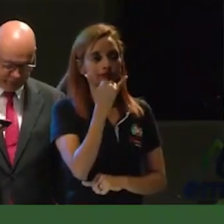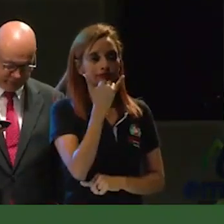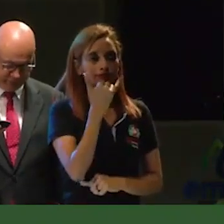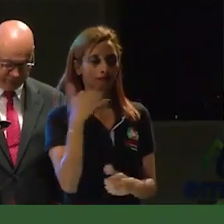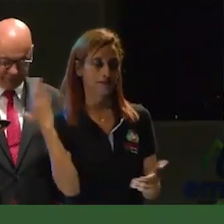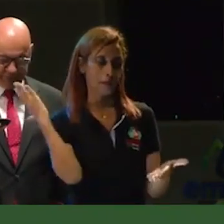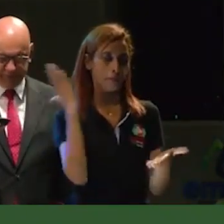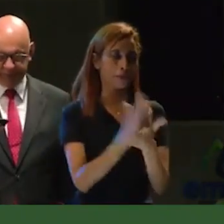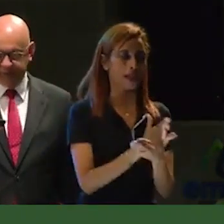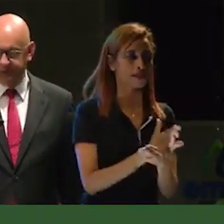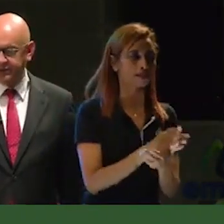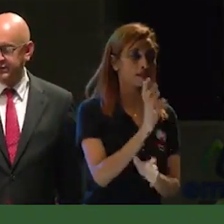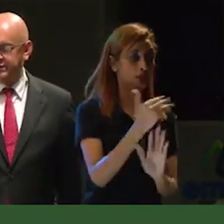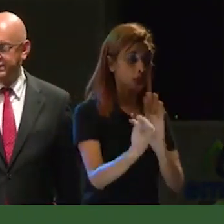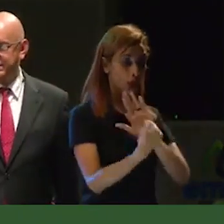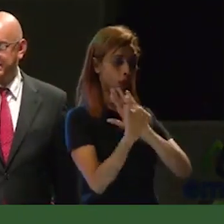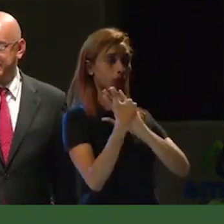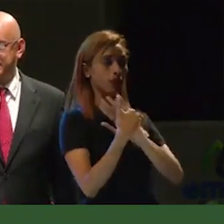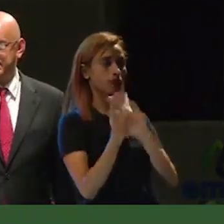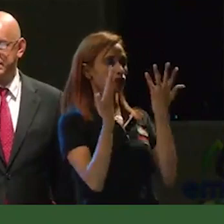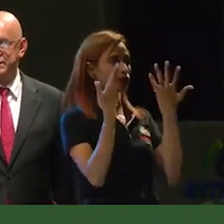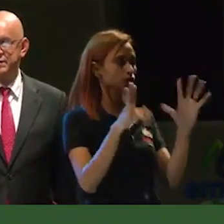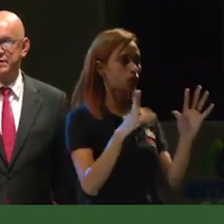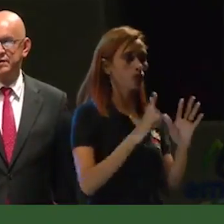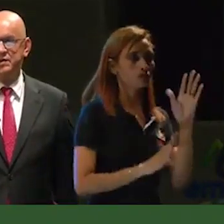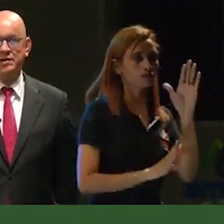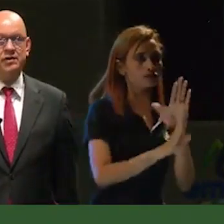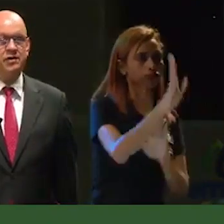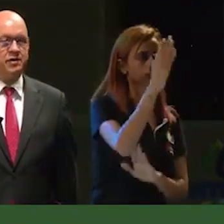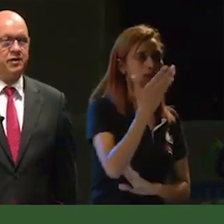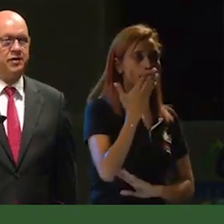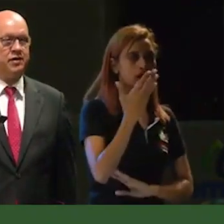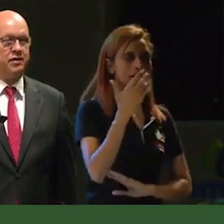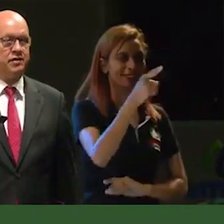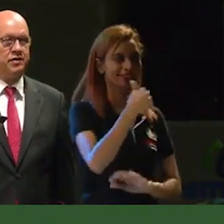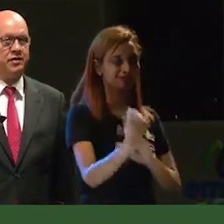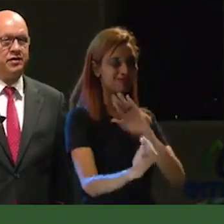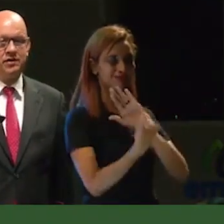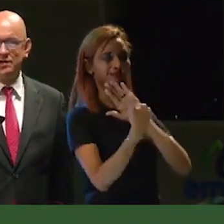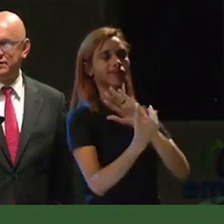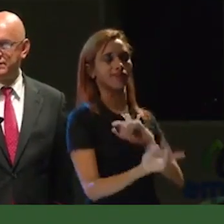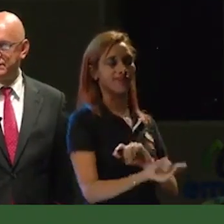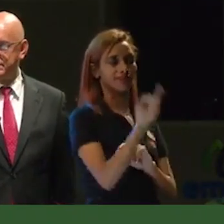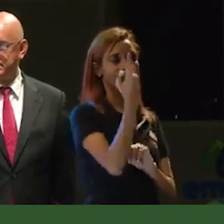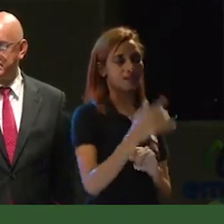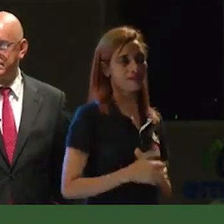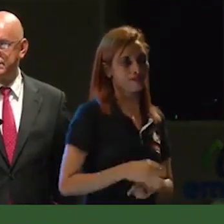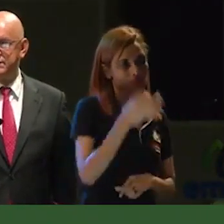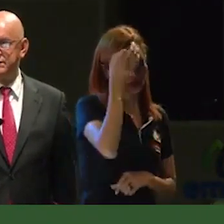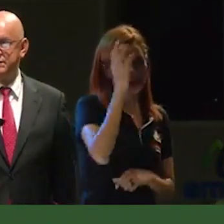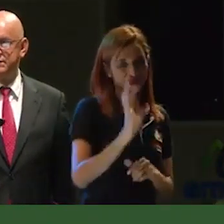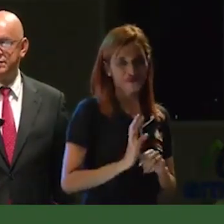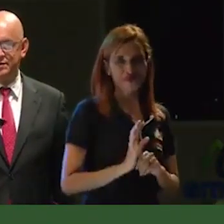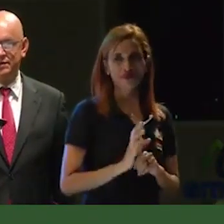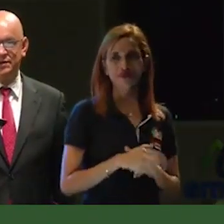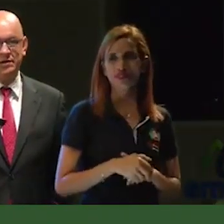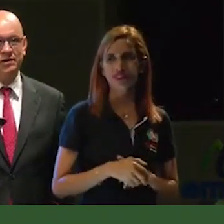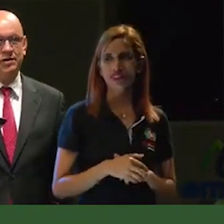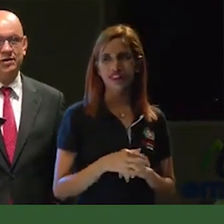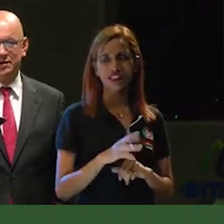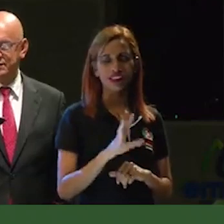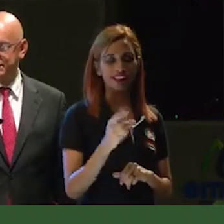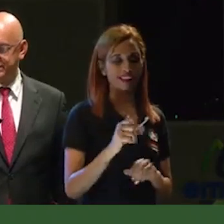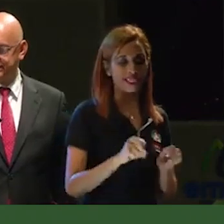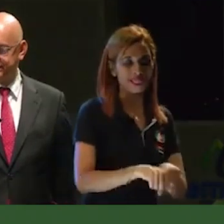opositores y quienes no quieren el futuro del municipio de Calarcá, se opusieran y miraran de qué manera le colocábamos un contrapié